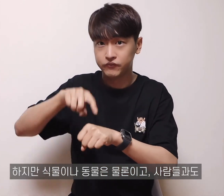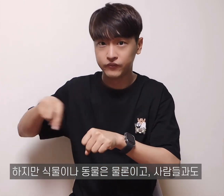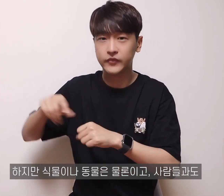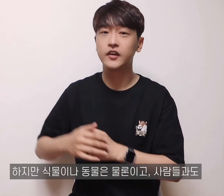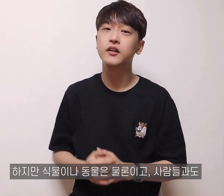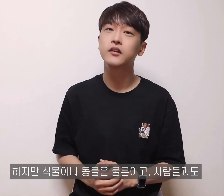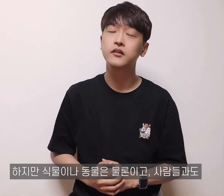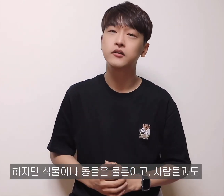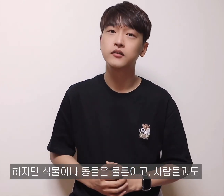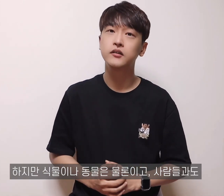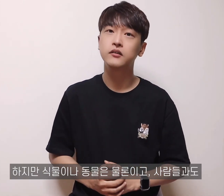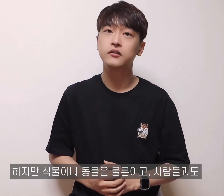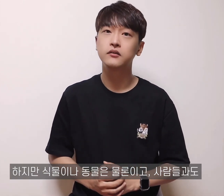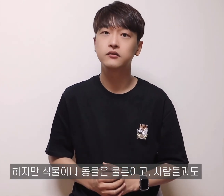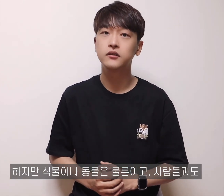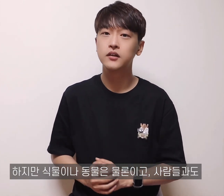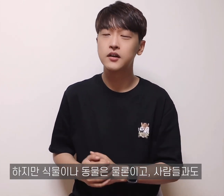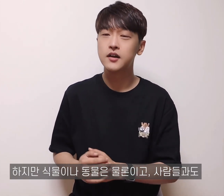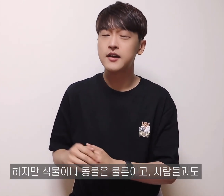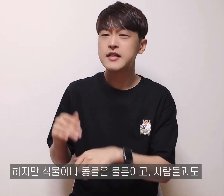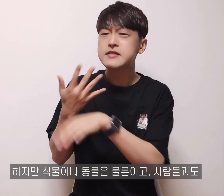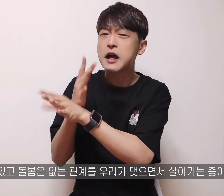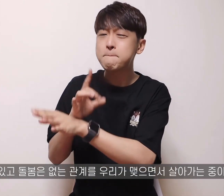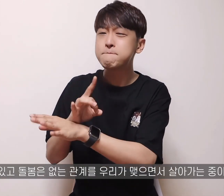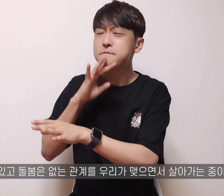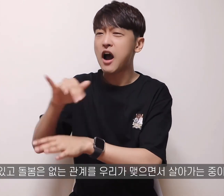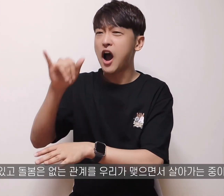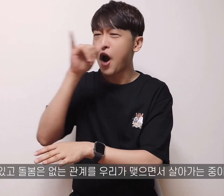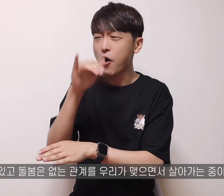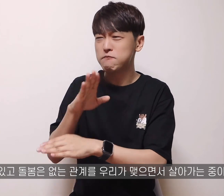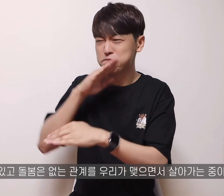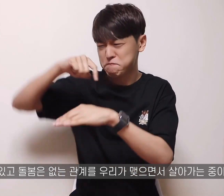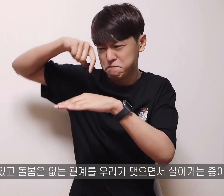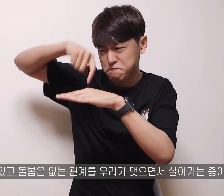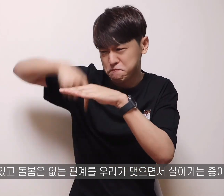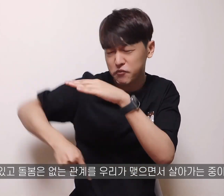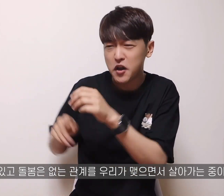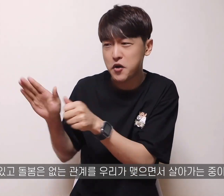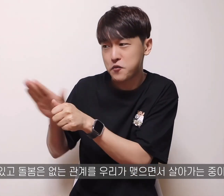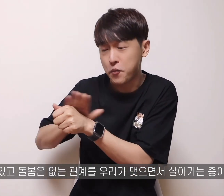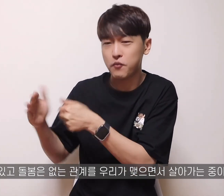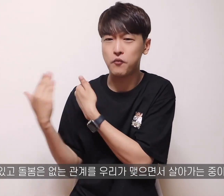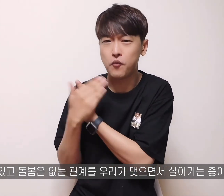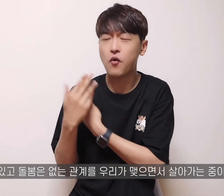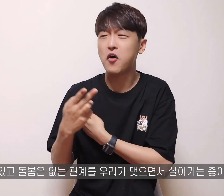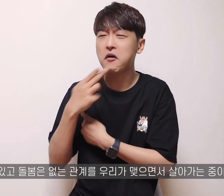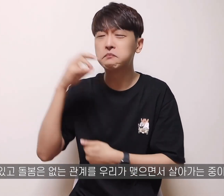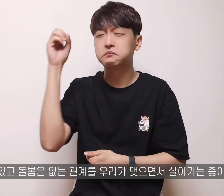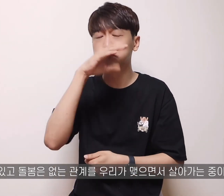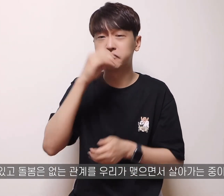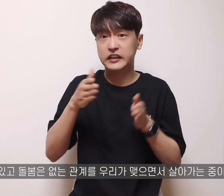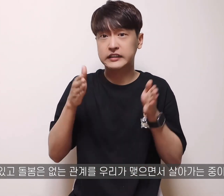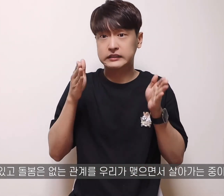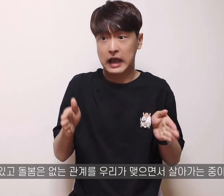사람들과도 장난만 잊고 돌봄은 없는 관계를 우리가 맺으면서 살아가는 중이라면